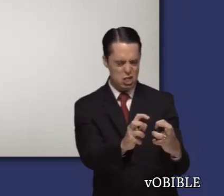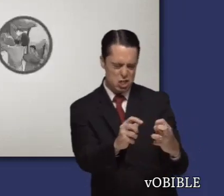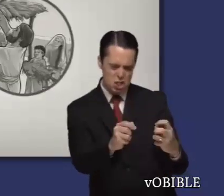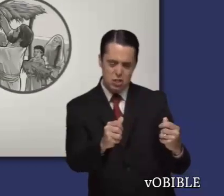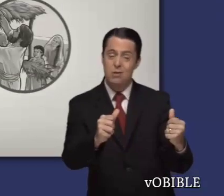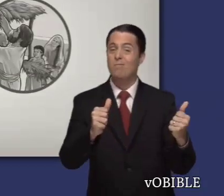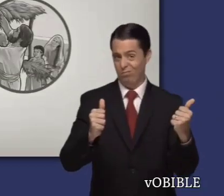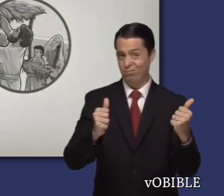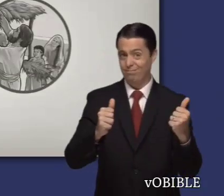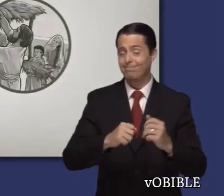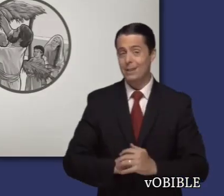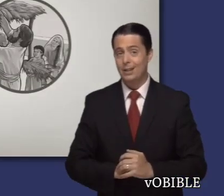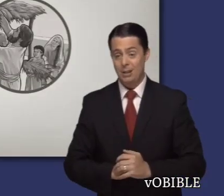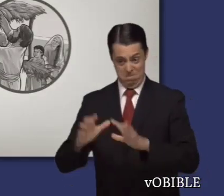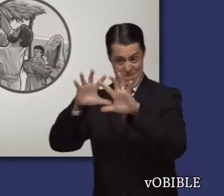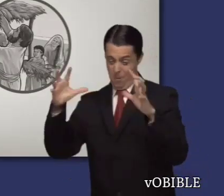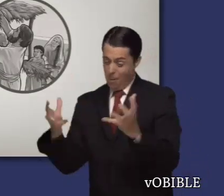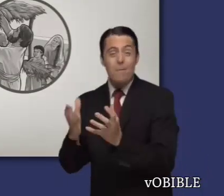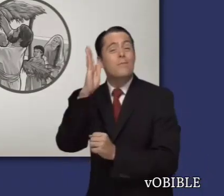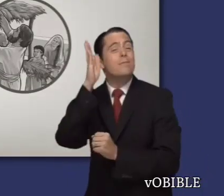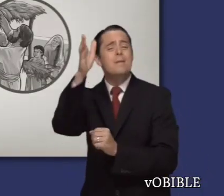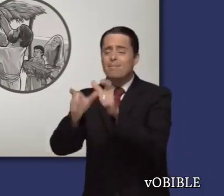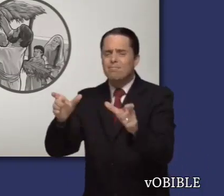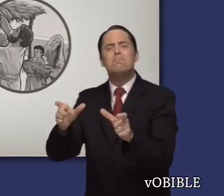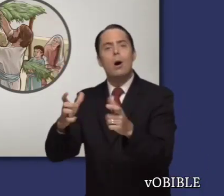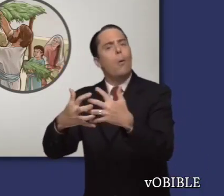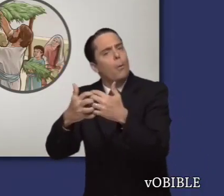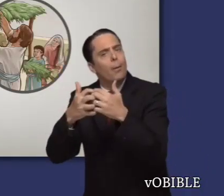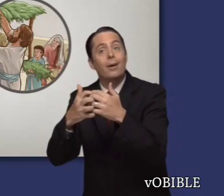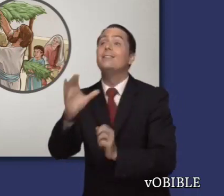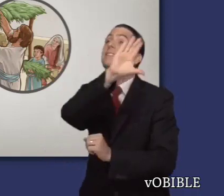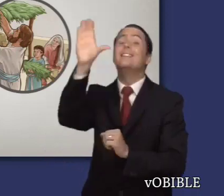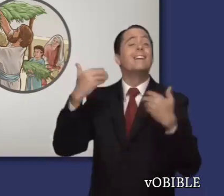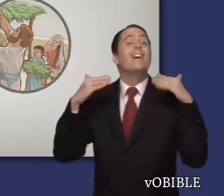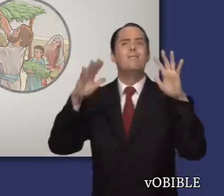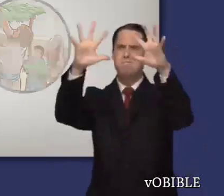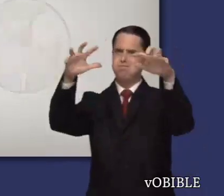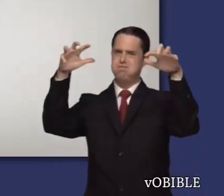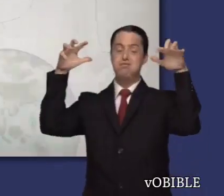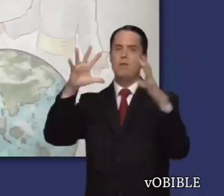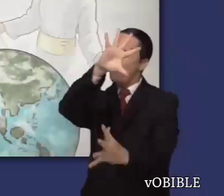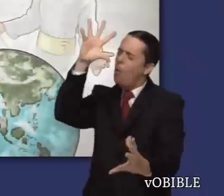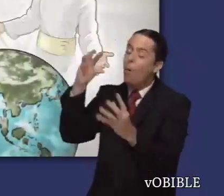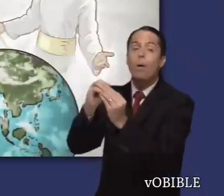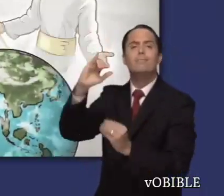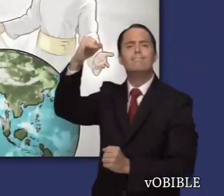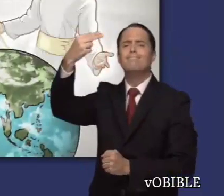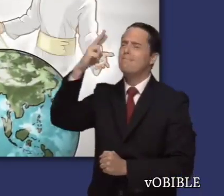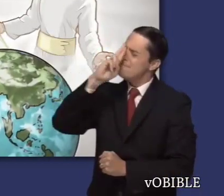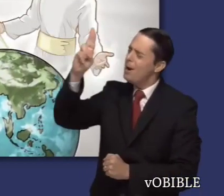Luego, Jehová promete que su reino traerá bendiciones físicas y espirituales. Tanto en el cielo como en la tierra,